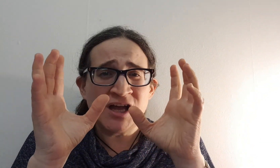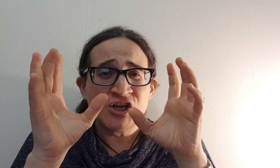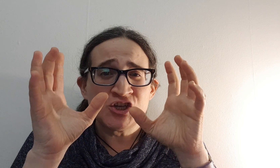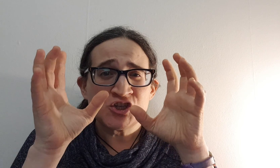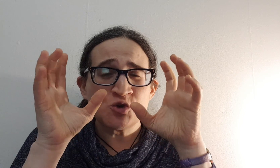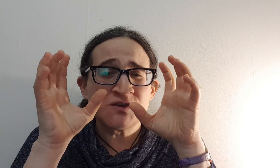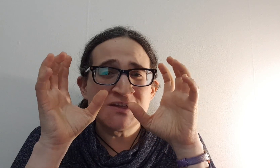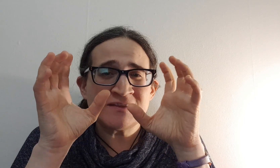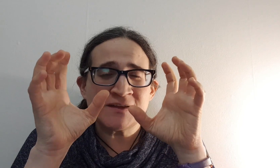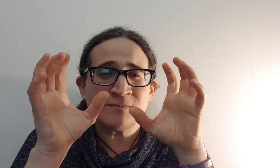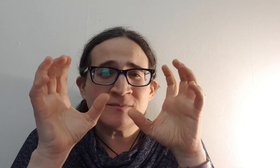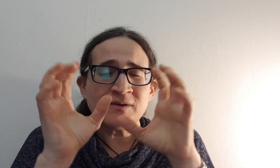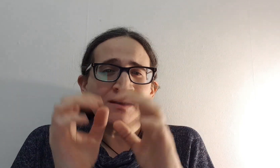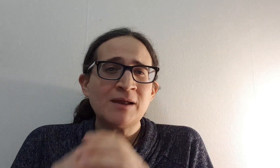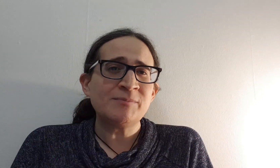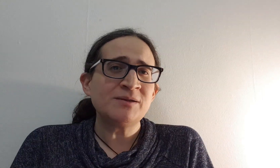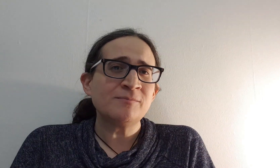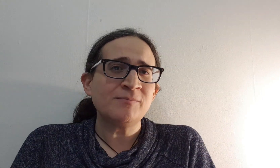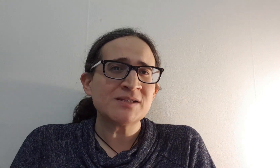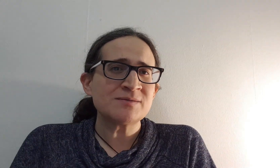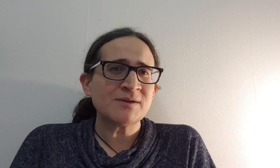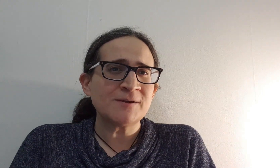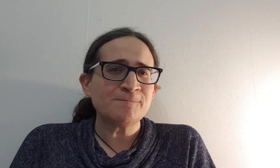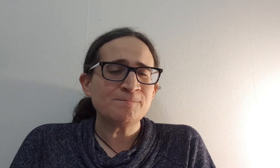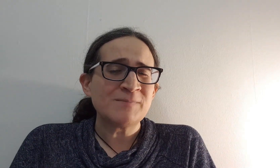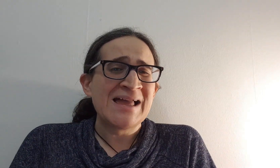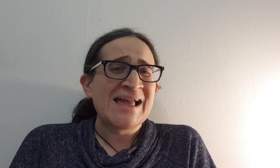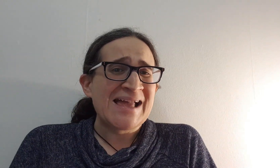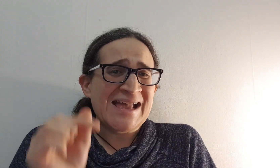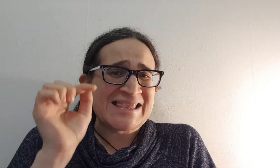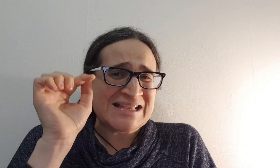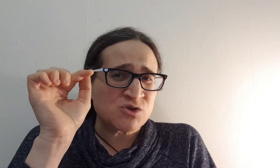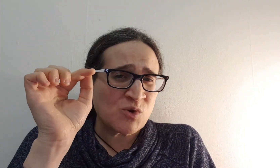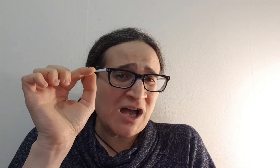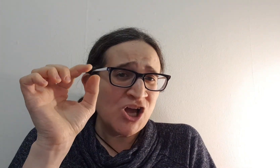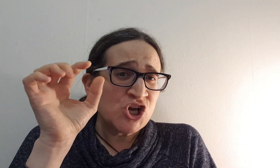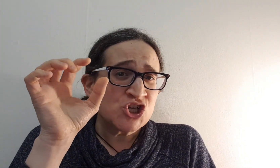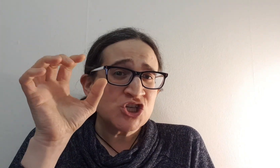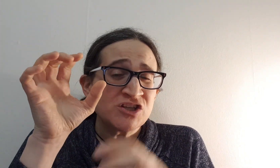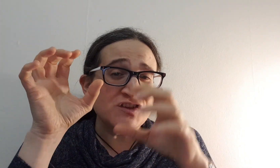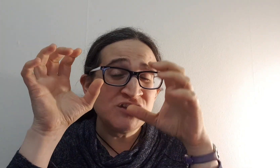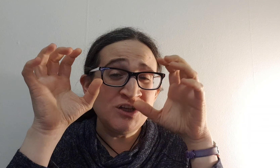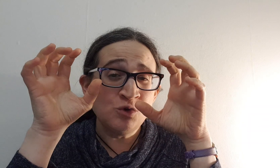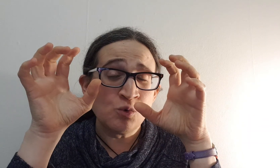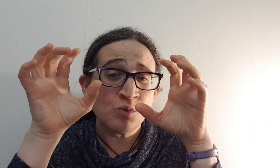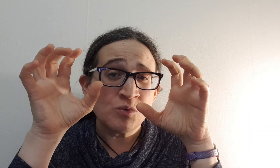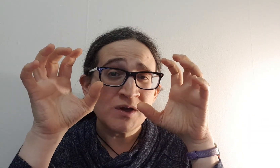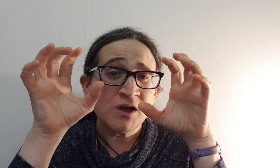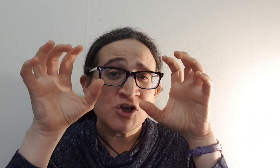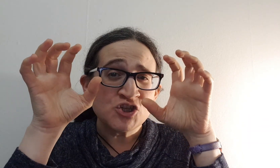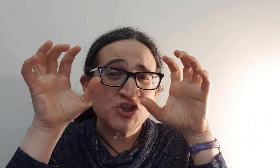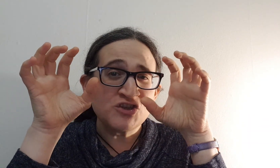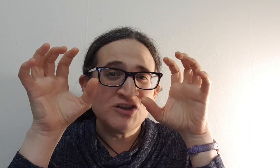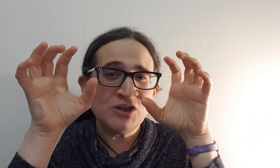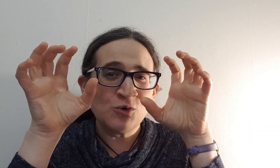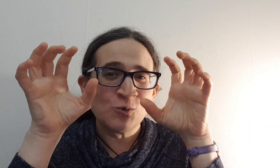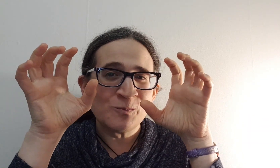שותנתם להאמין בעצמכם את הצורה שתנינו שתניעו